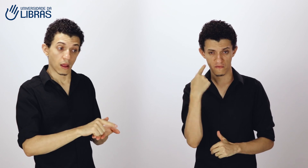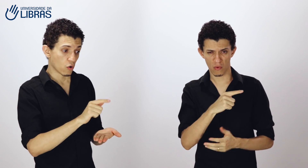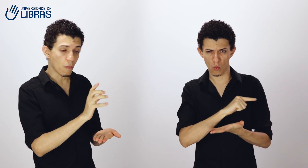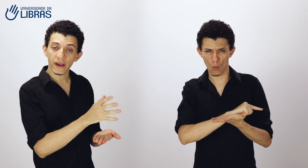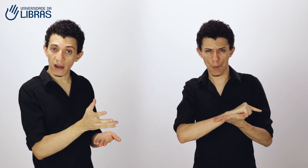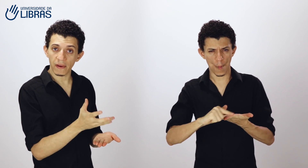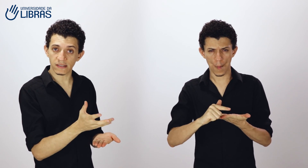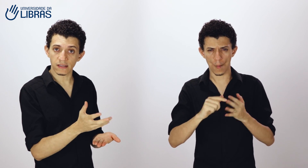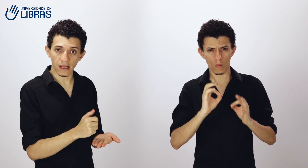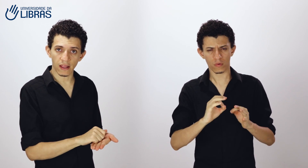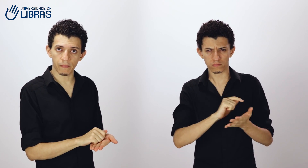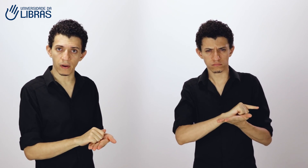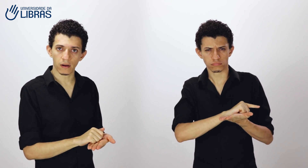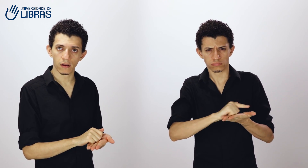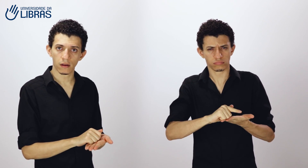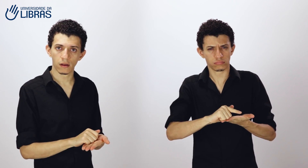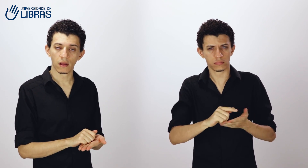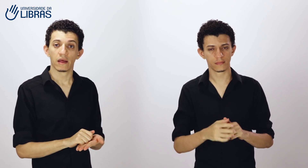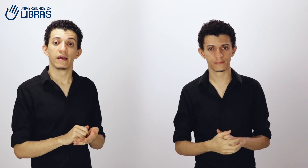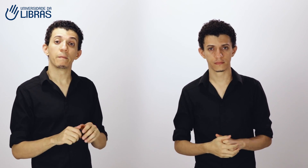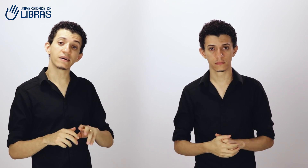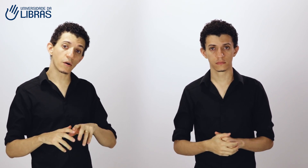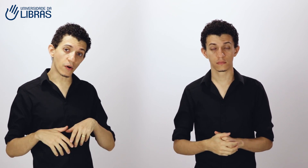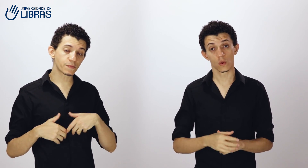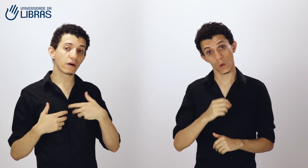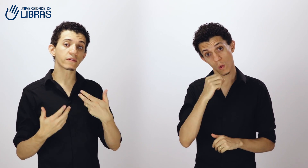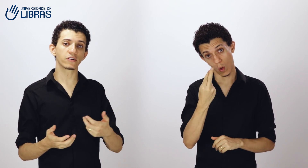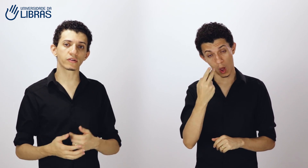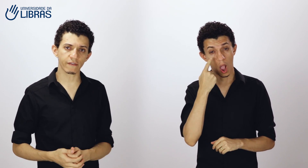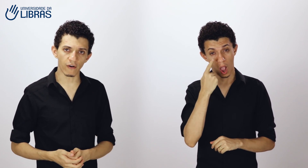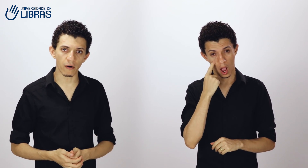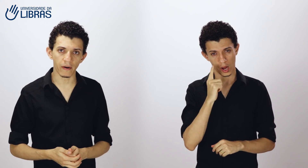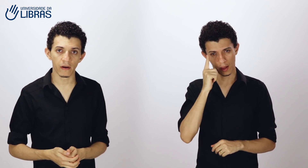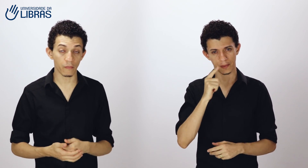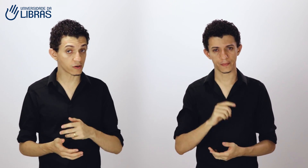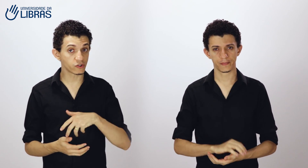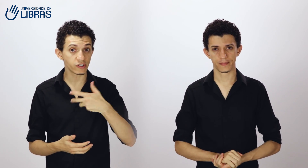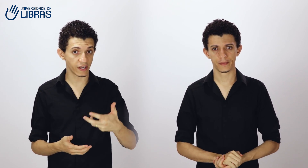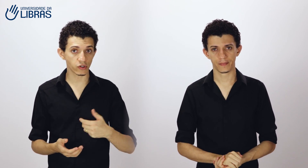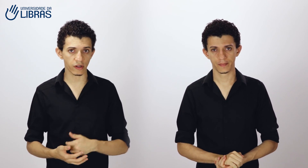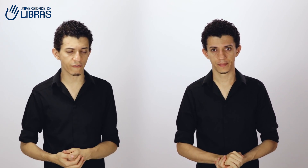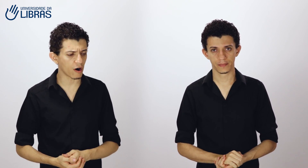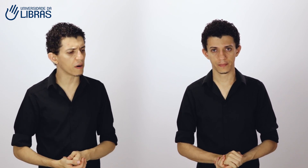Como aquela mesa ali está limpa? Mas eu posso perguntar de outra forma, eu posso dizer de outra forma.